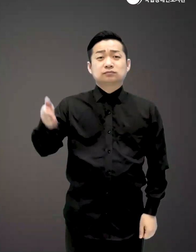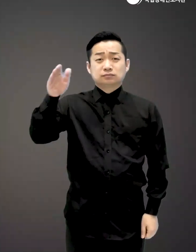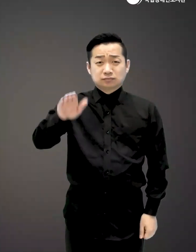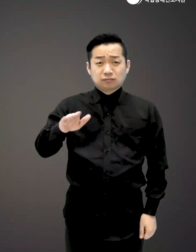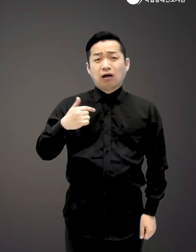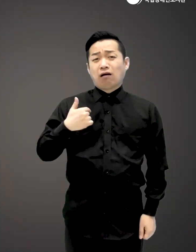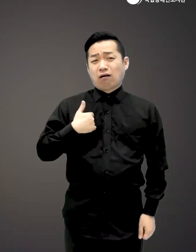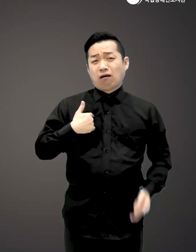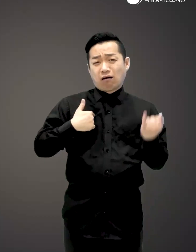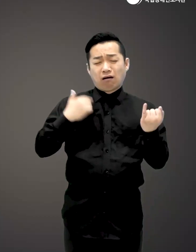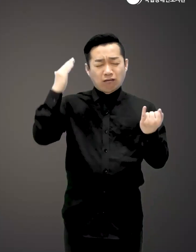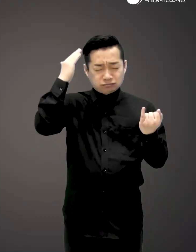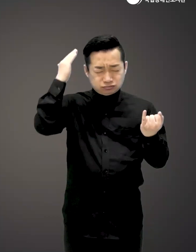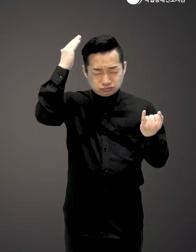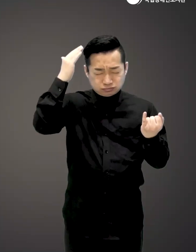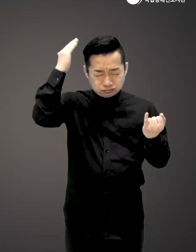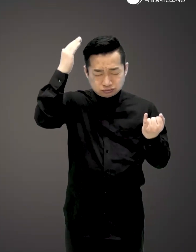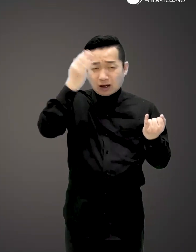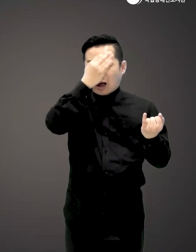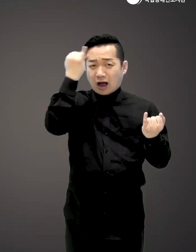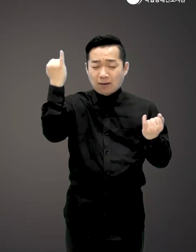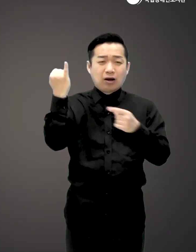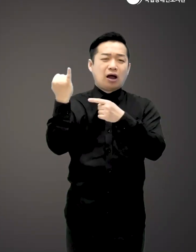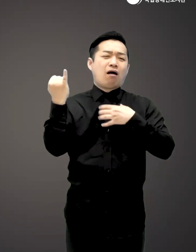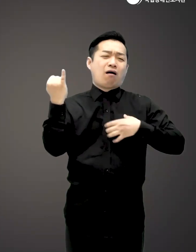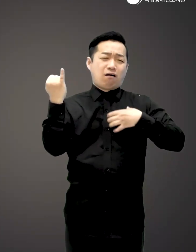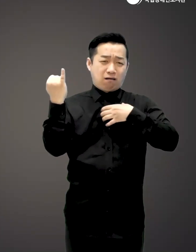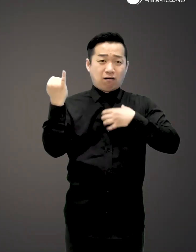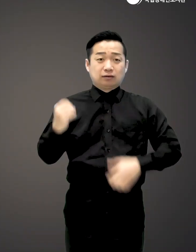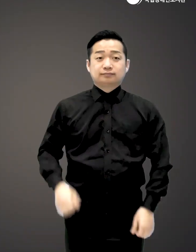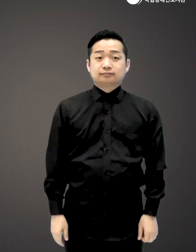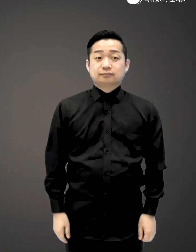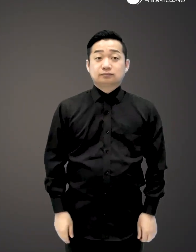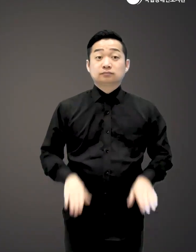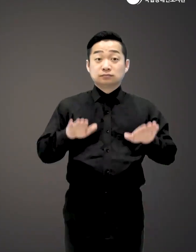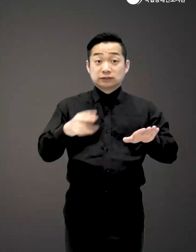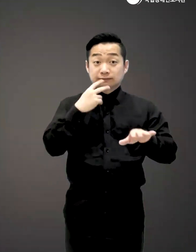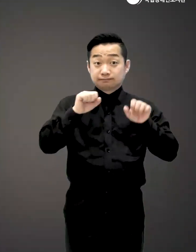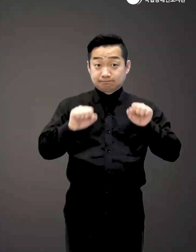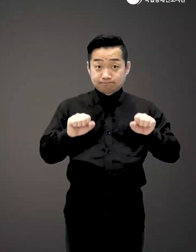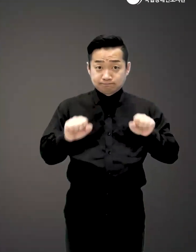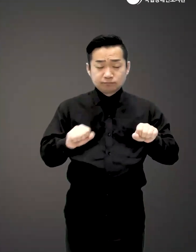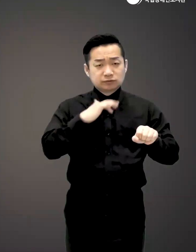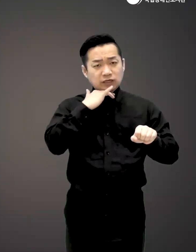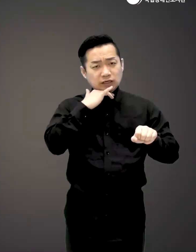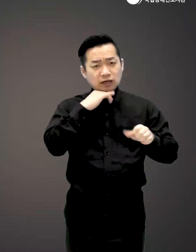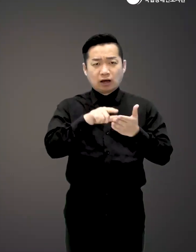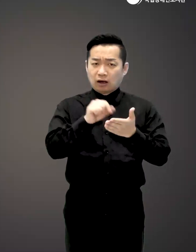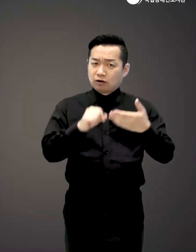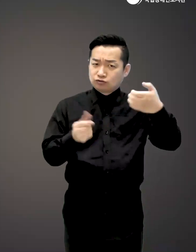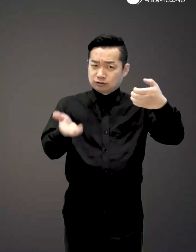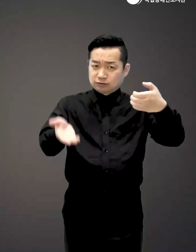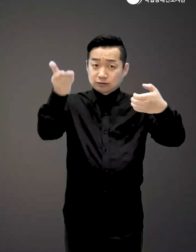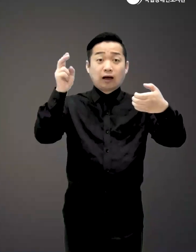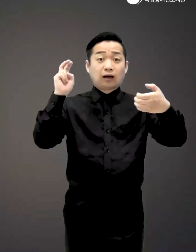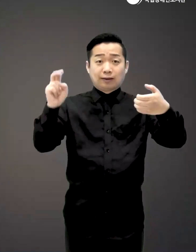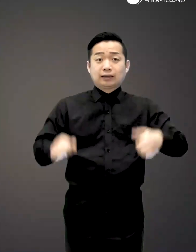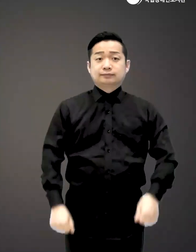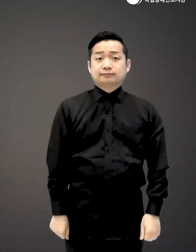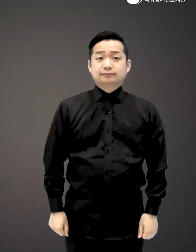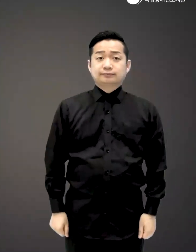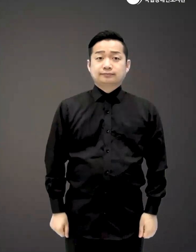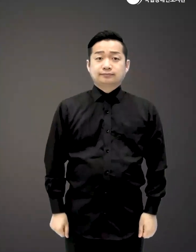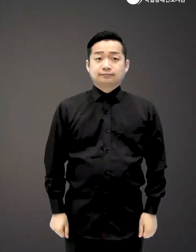그래도 그녀를 귀여워해준 할머니만은 걱정이 됐다 지금 살아계시면 90살이 훌쩍